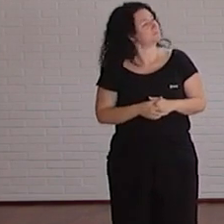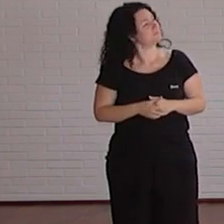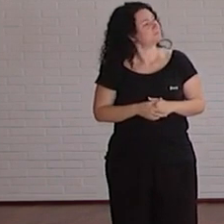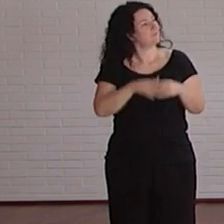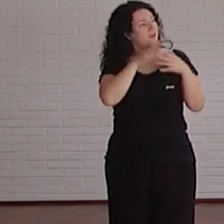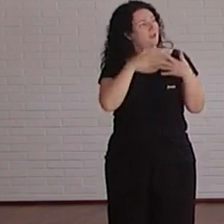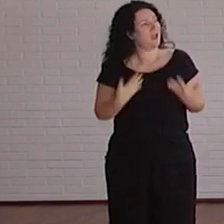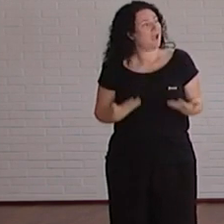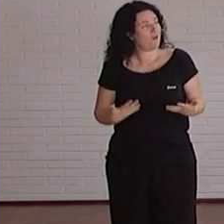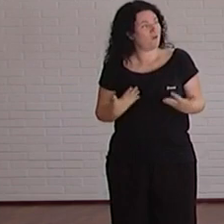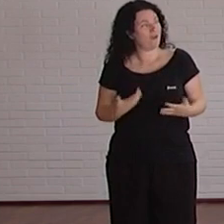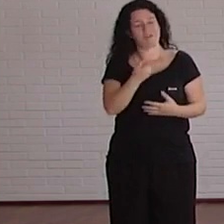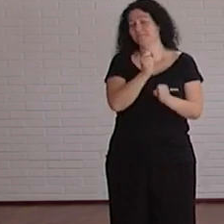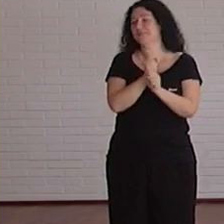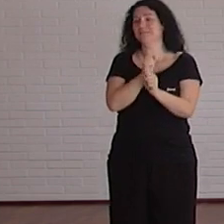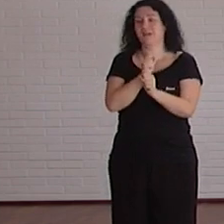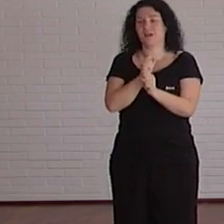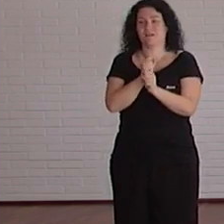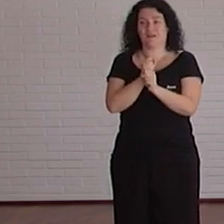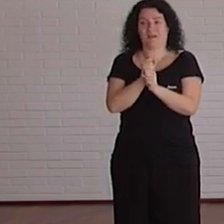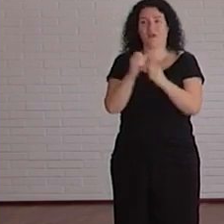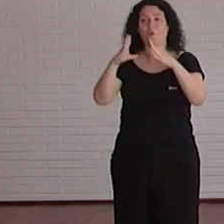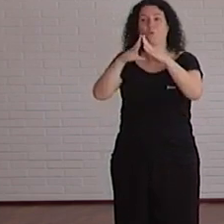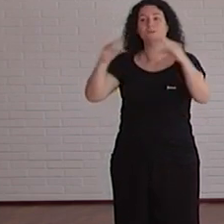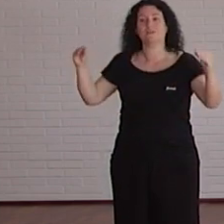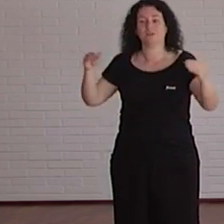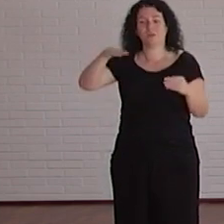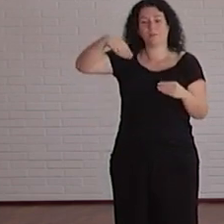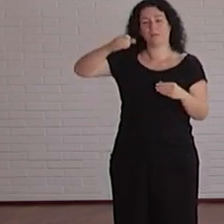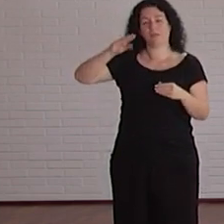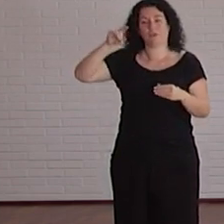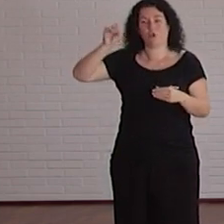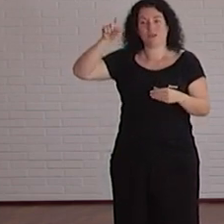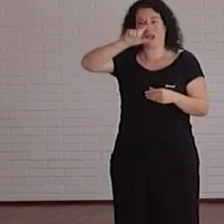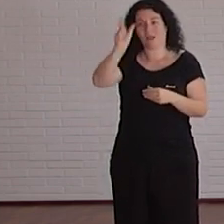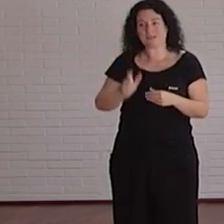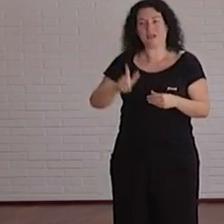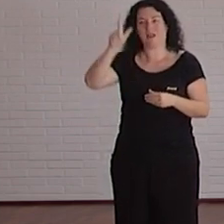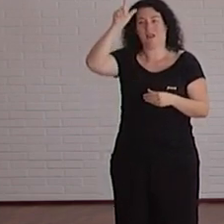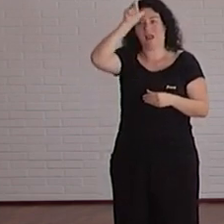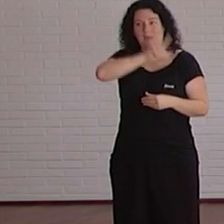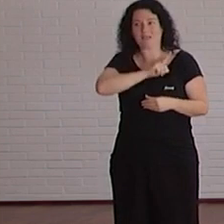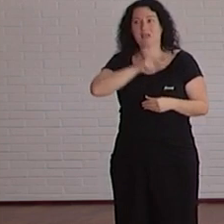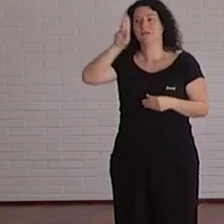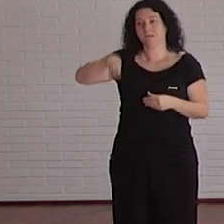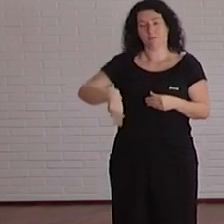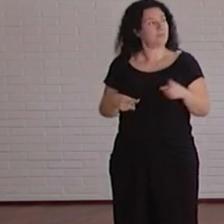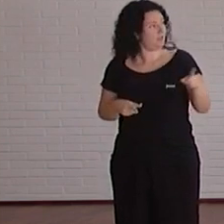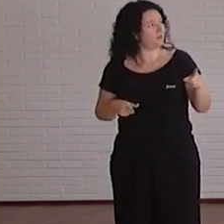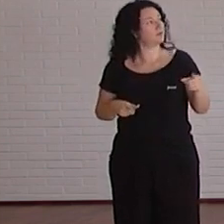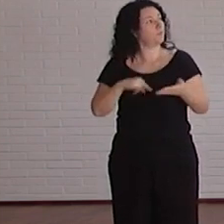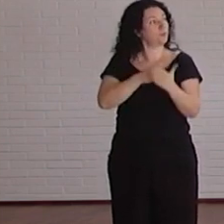Actualmente estamos trabajando con universidades de Macedonia de Italia y de Alemania en el proyecto Head for All